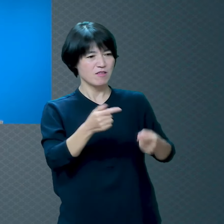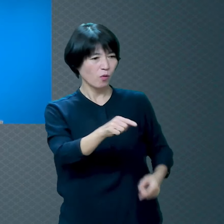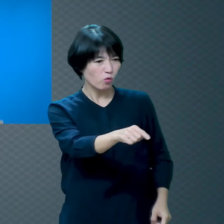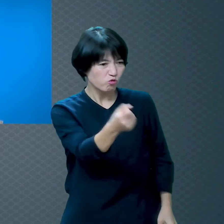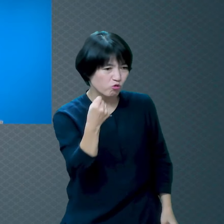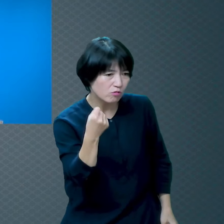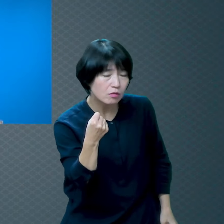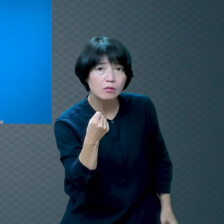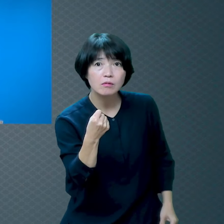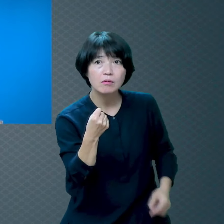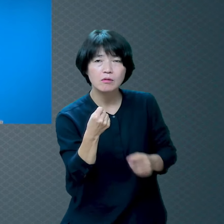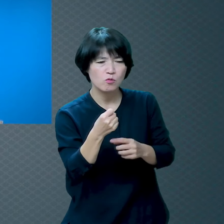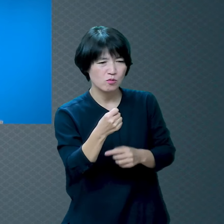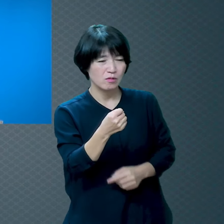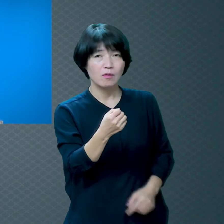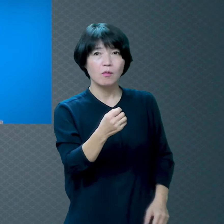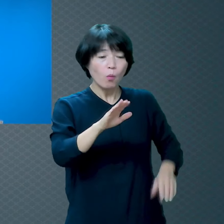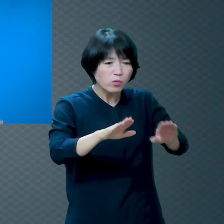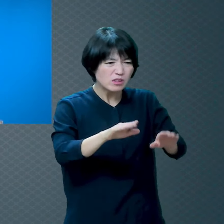이게 어떤 말이에요